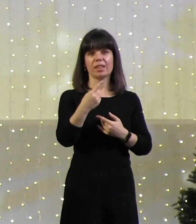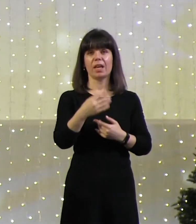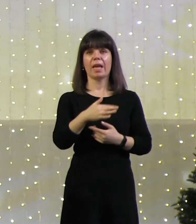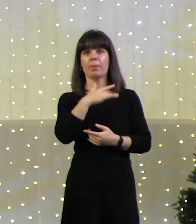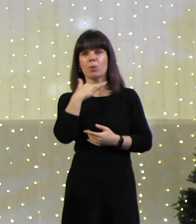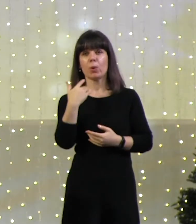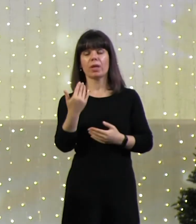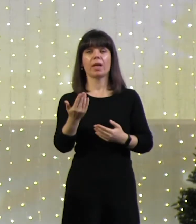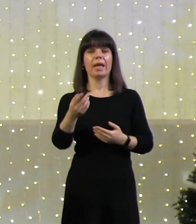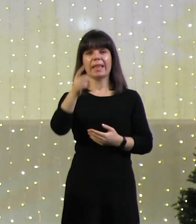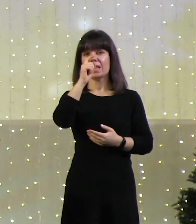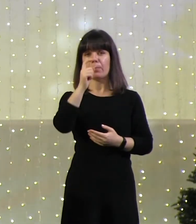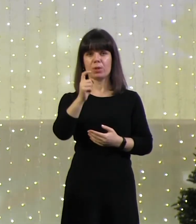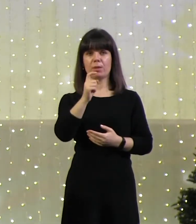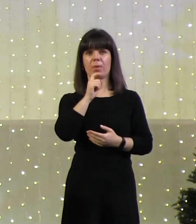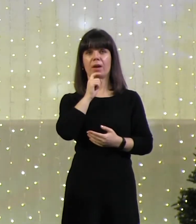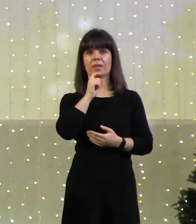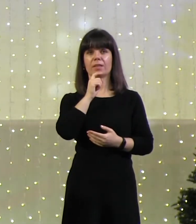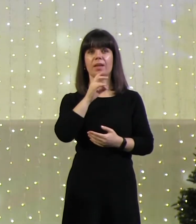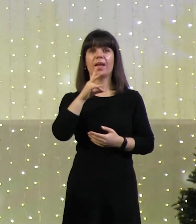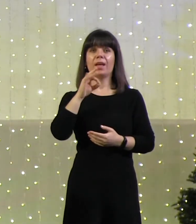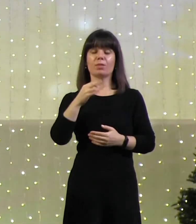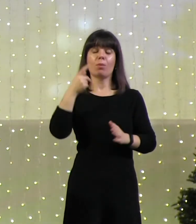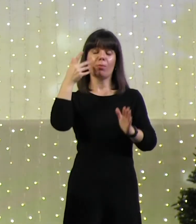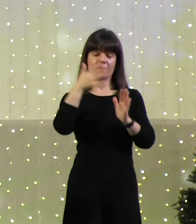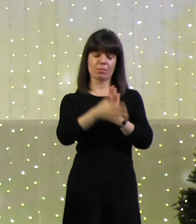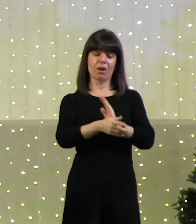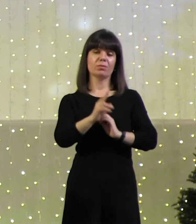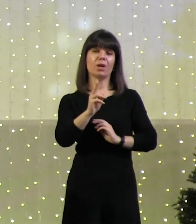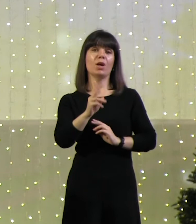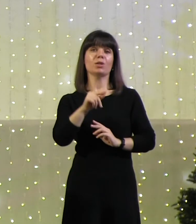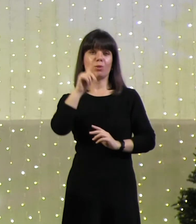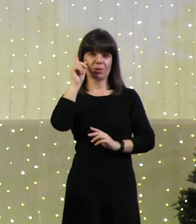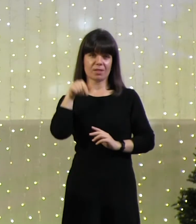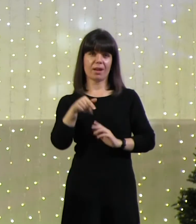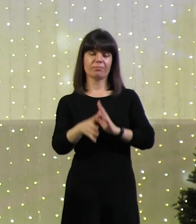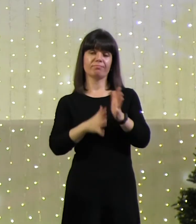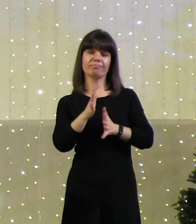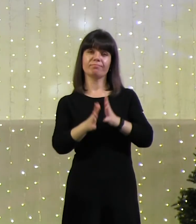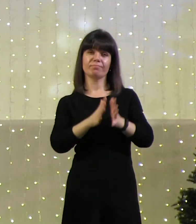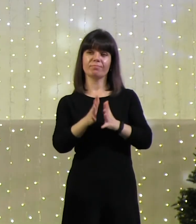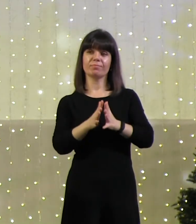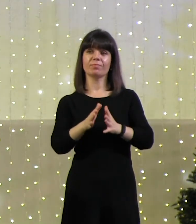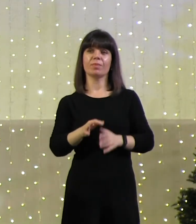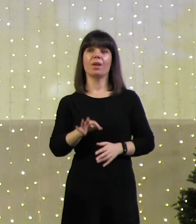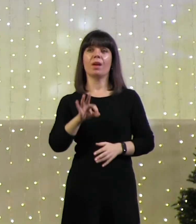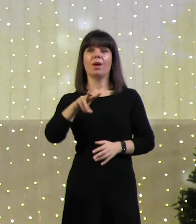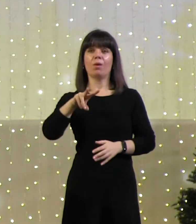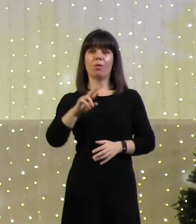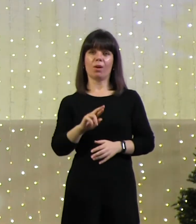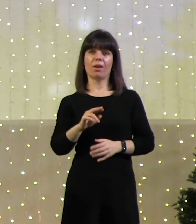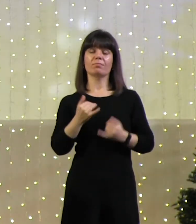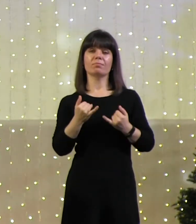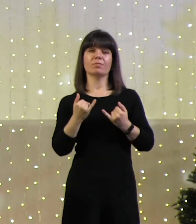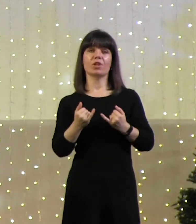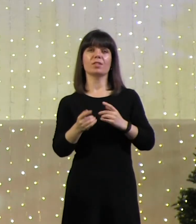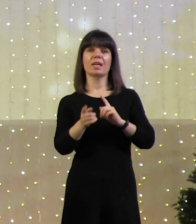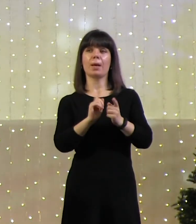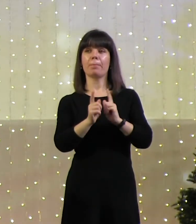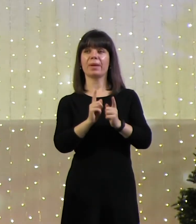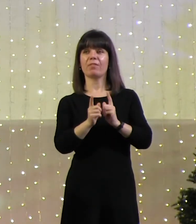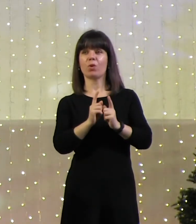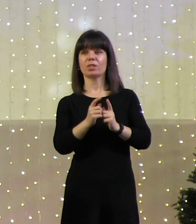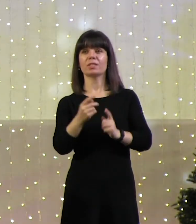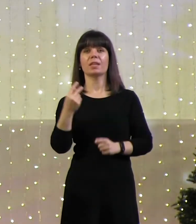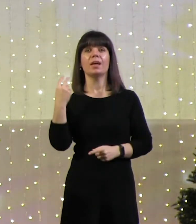понимают, но понимают те, кто знает этот язык. Ольга сейчас переводит для тех, кто